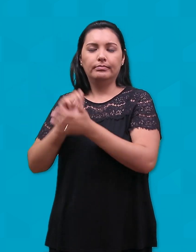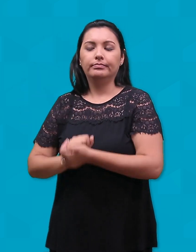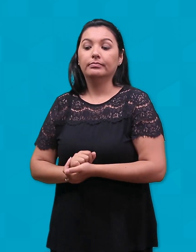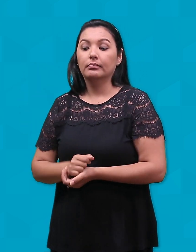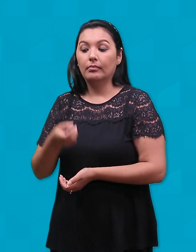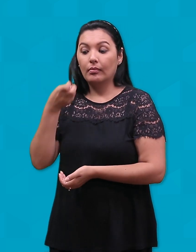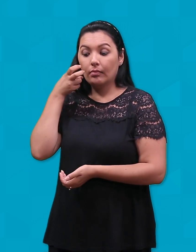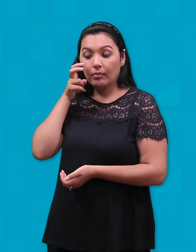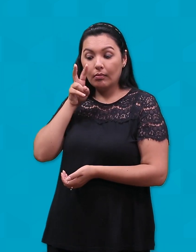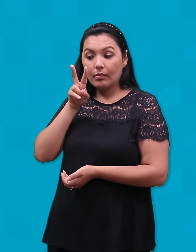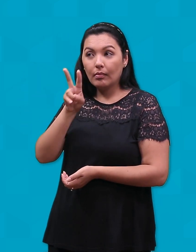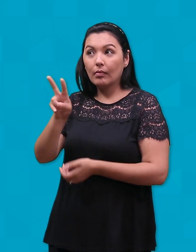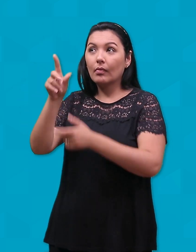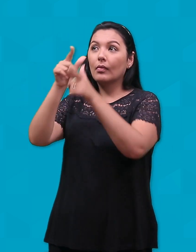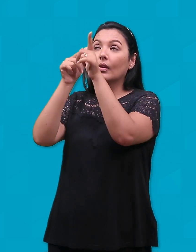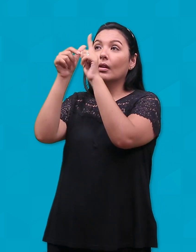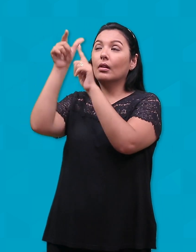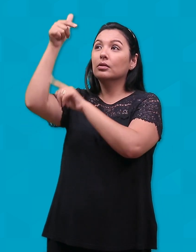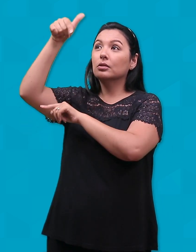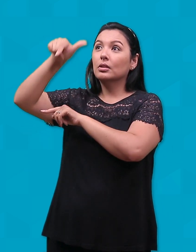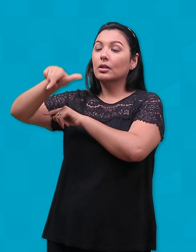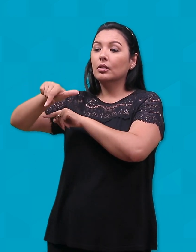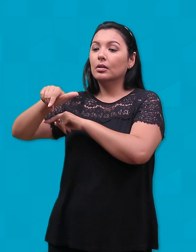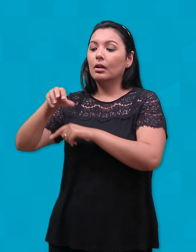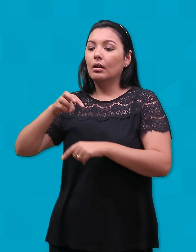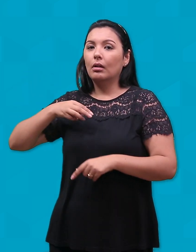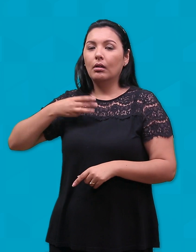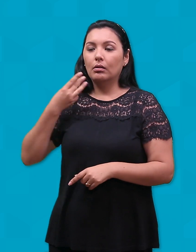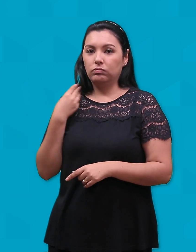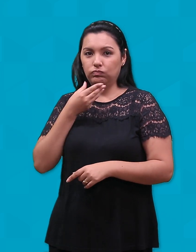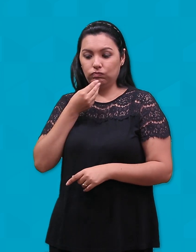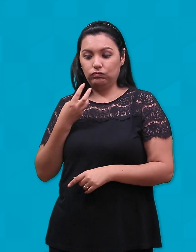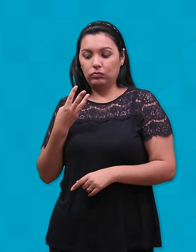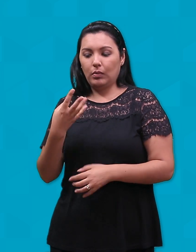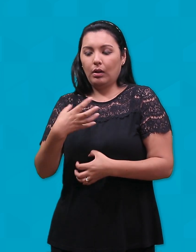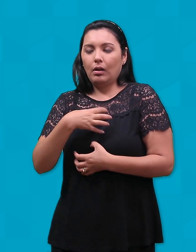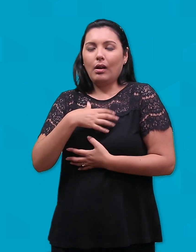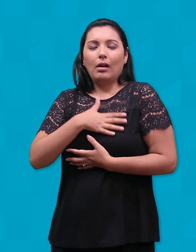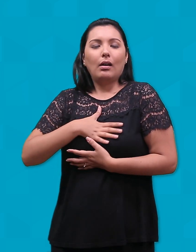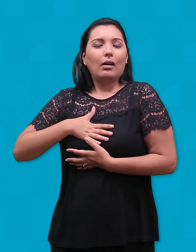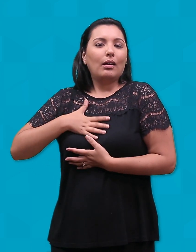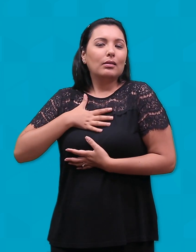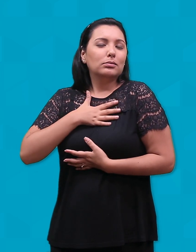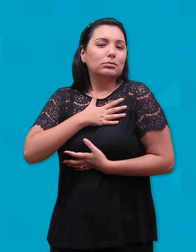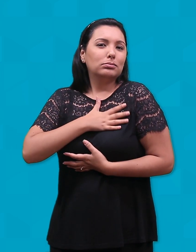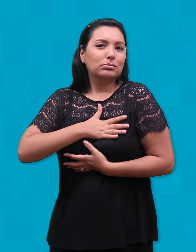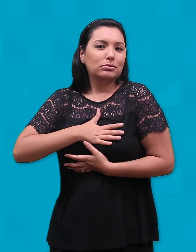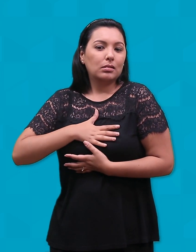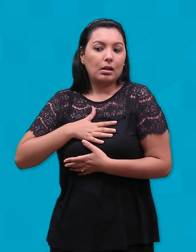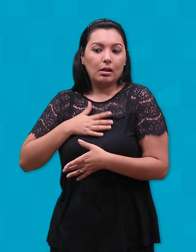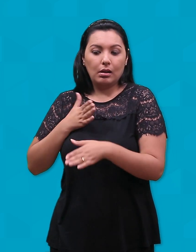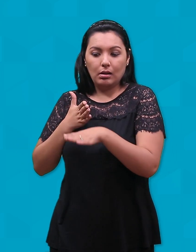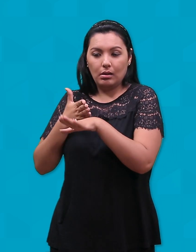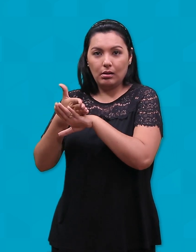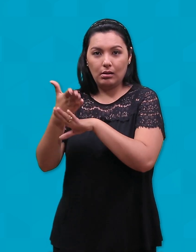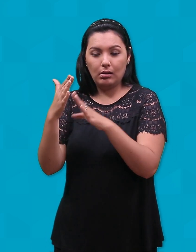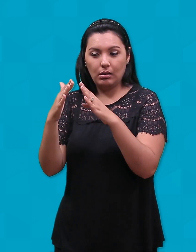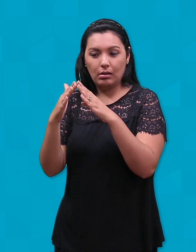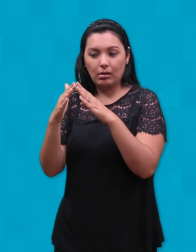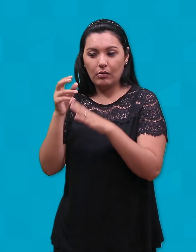verem de novo a estrela, os magos sentiram uma alegria muito grande. Quando entraram na casa, viram o